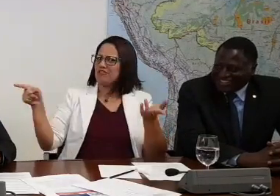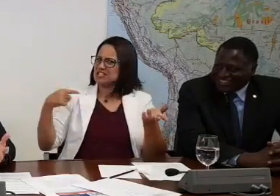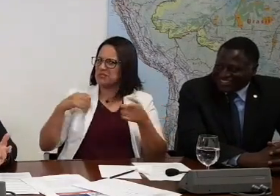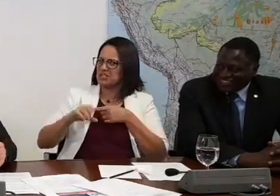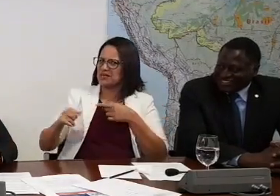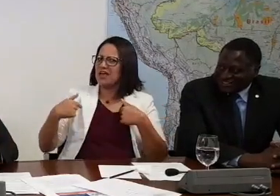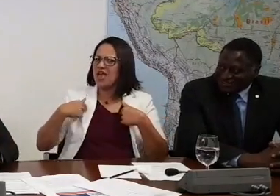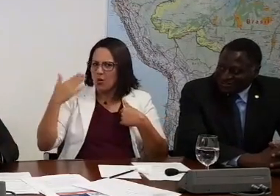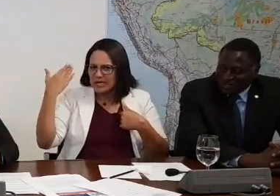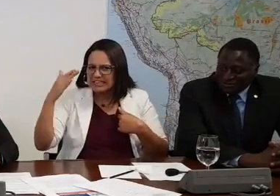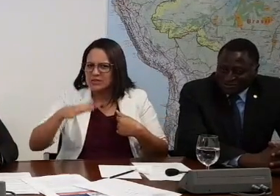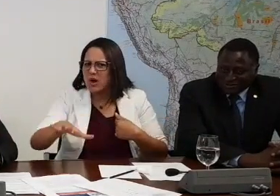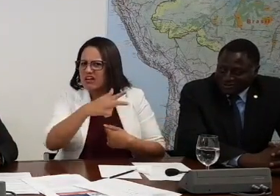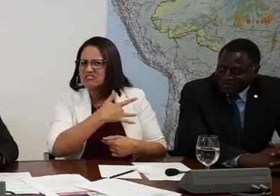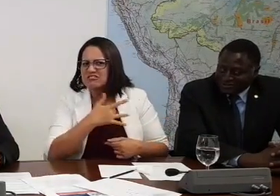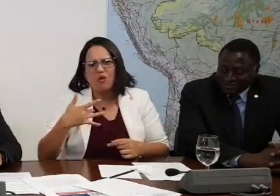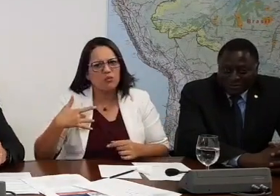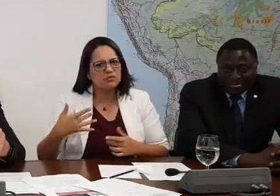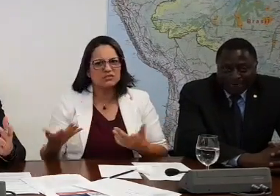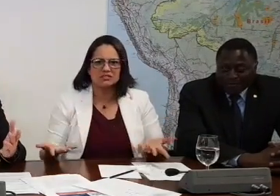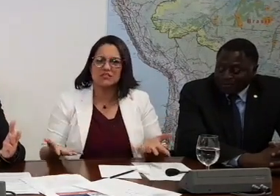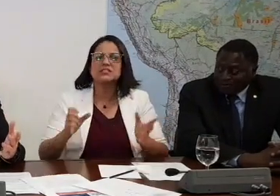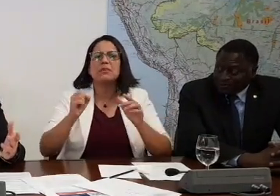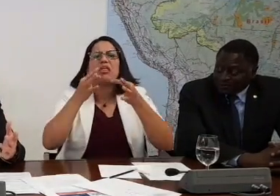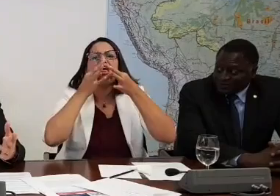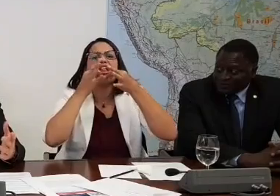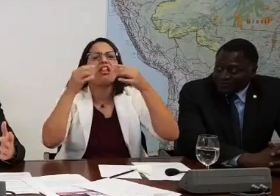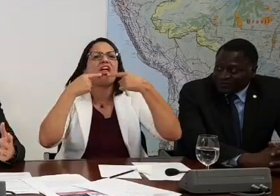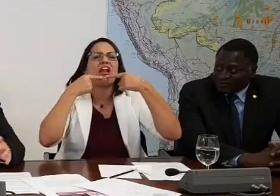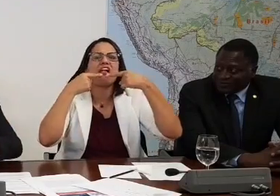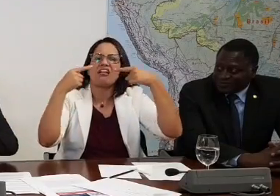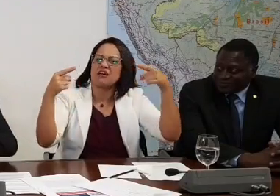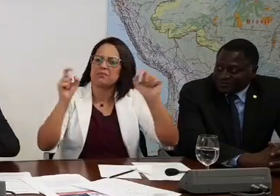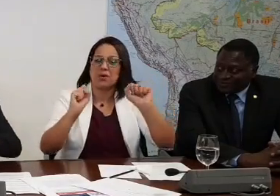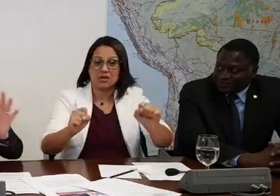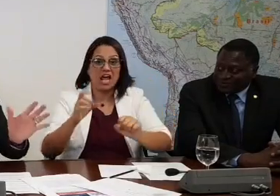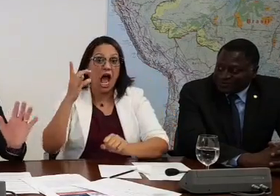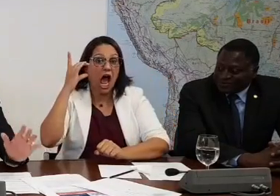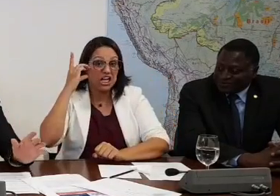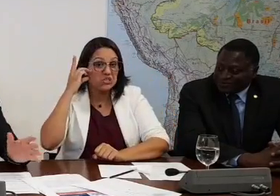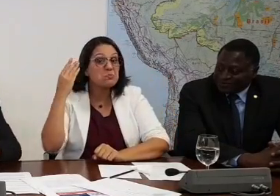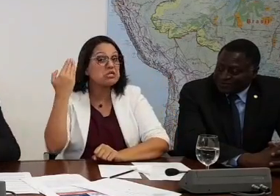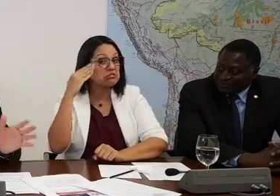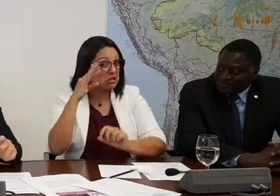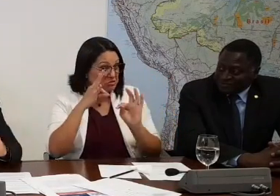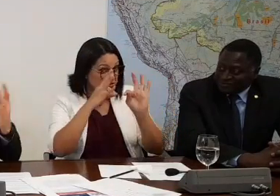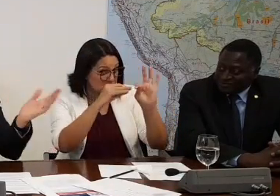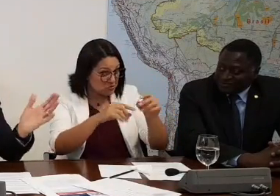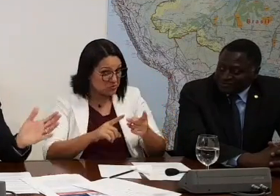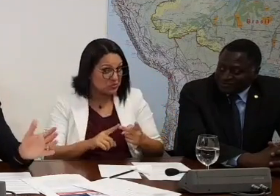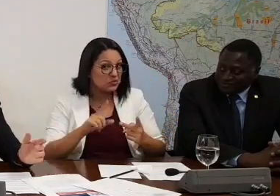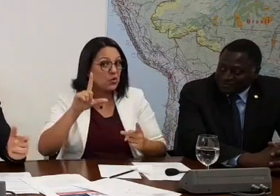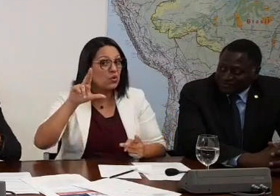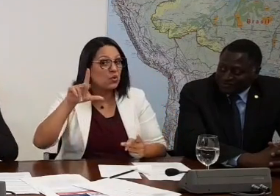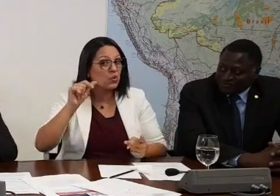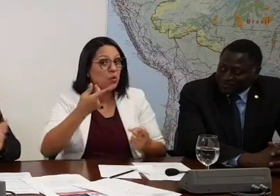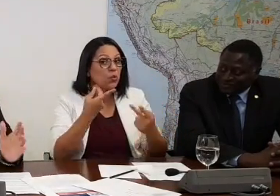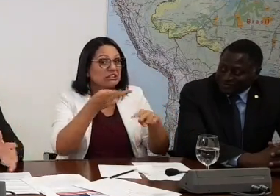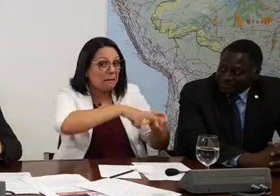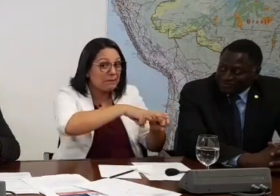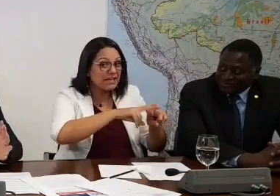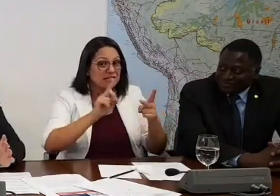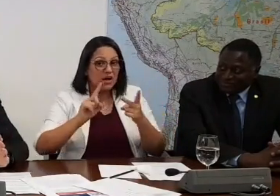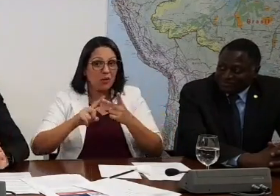entendo de saúde? Não. Pode criticar a vontade, né? A Dilma entendia disso tudo. O Lula também. Um tá preso, o outro tá